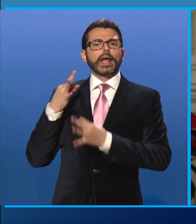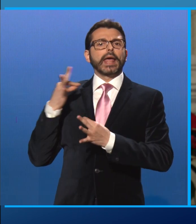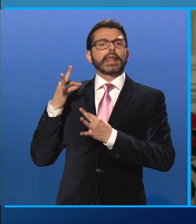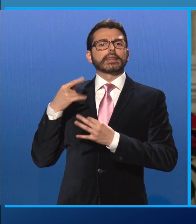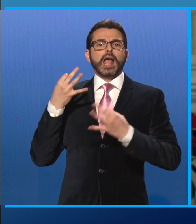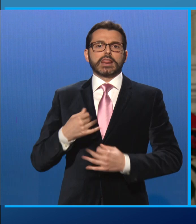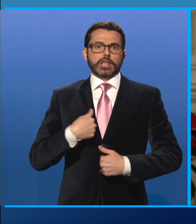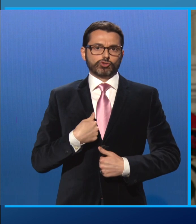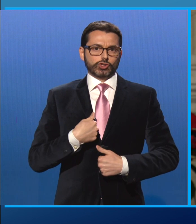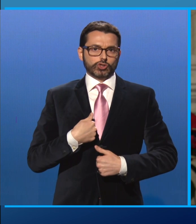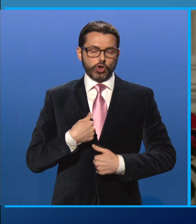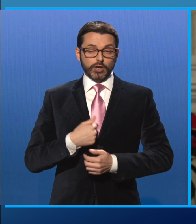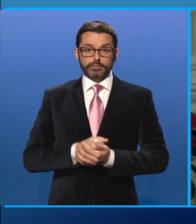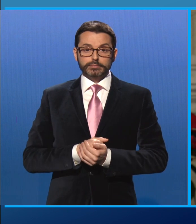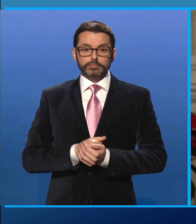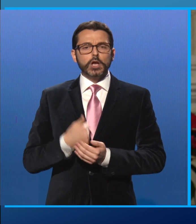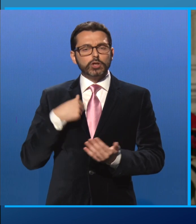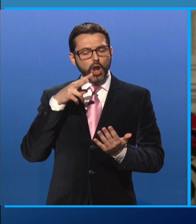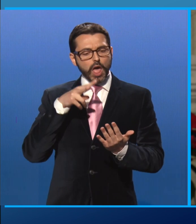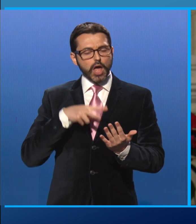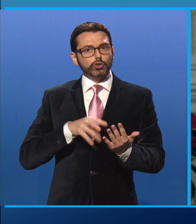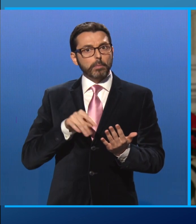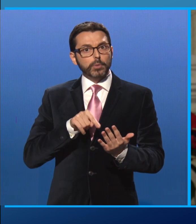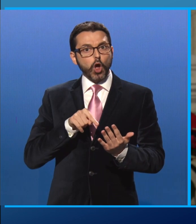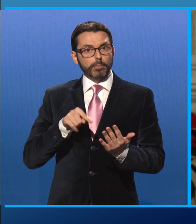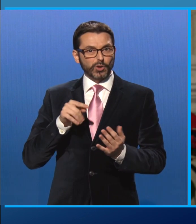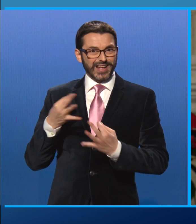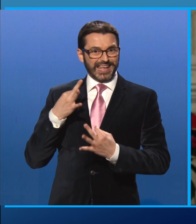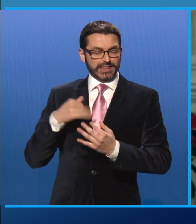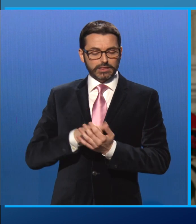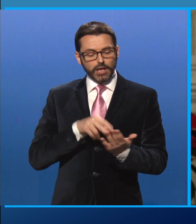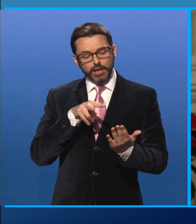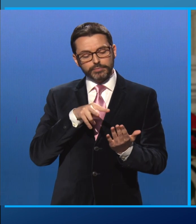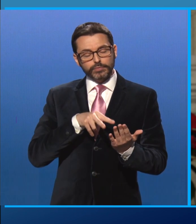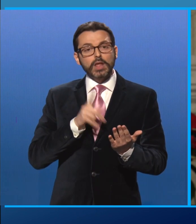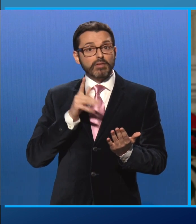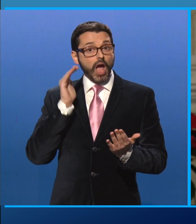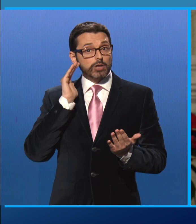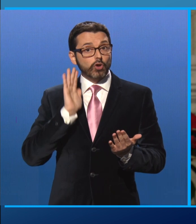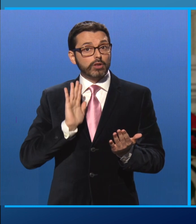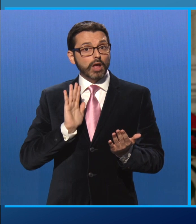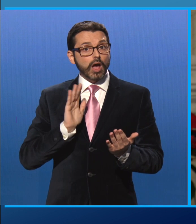Ho letto con attenzione queste ultime. È sempre bene ascoltare e rispettare le opinioni diverse.